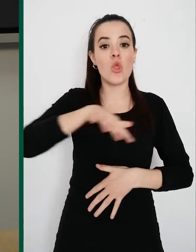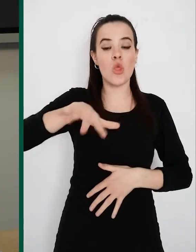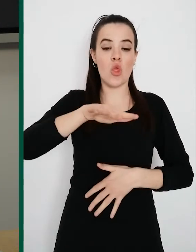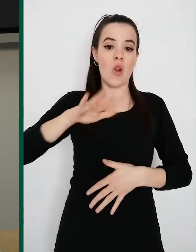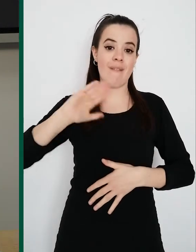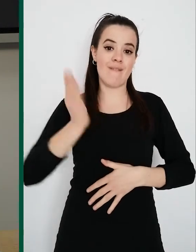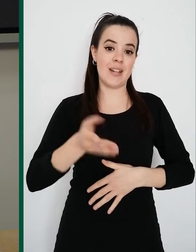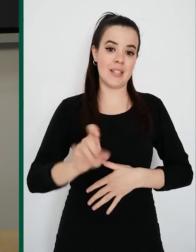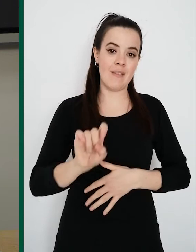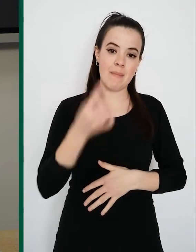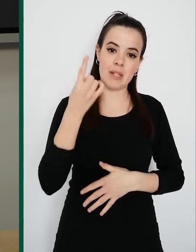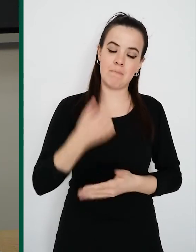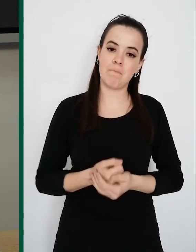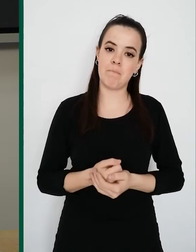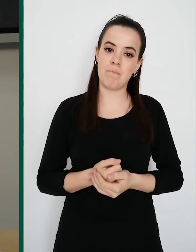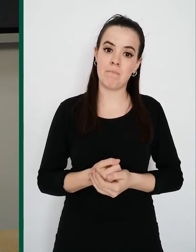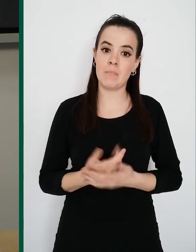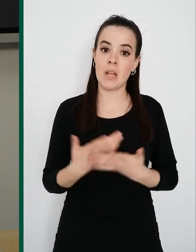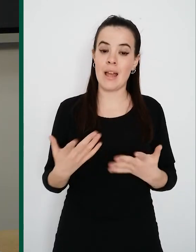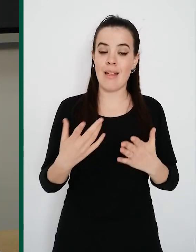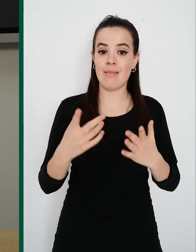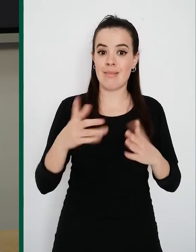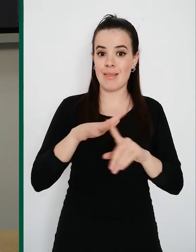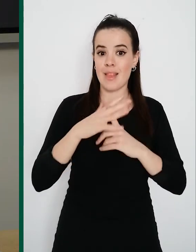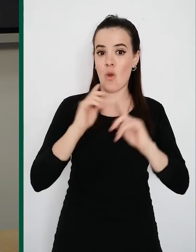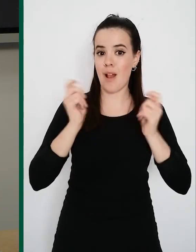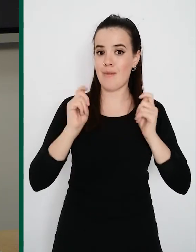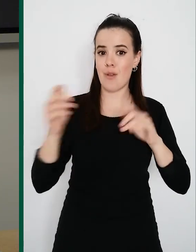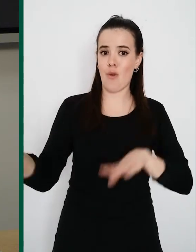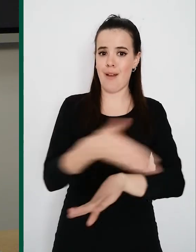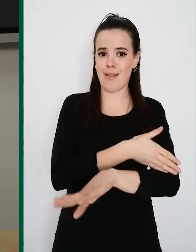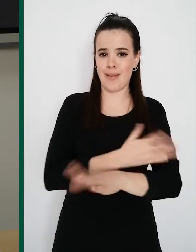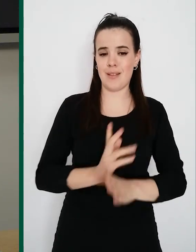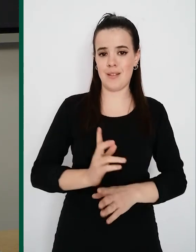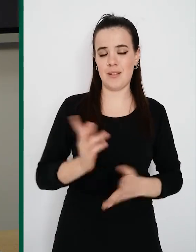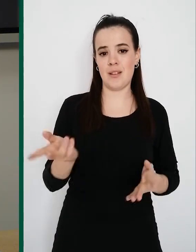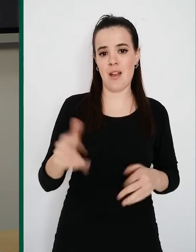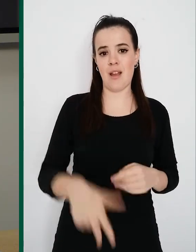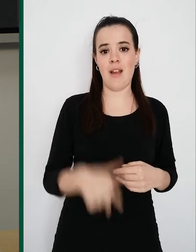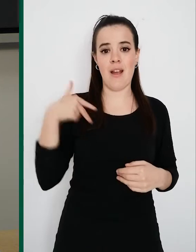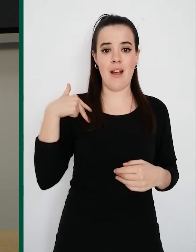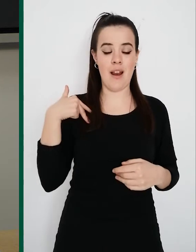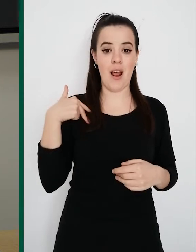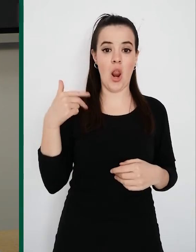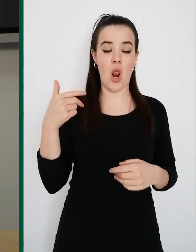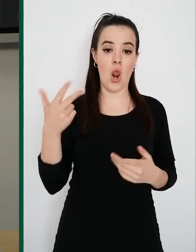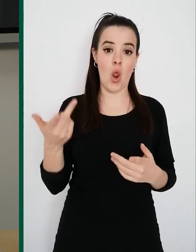y mucho antes de que se decretara el estado de alarma y se generalizara la cuarentena. Esta medida ha sido